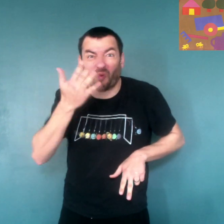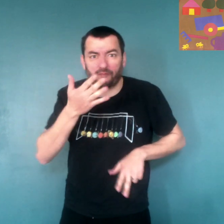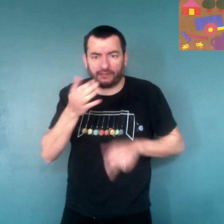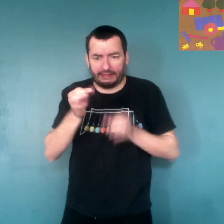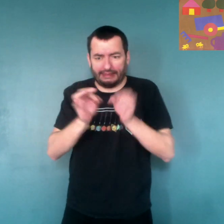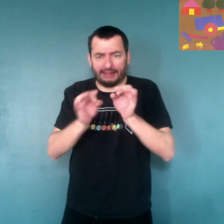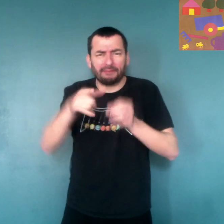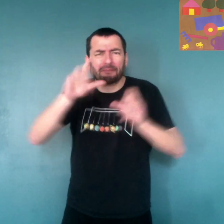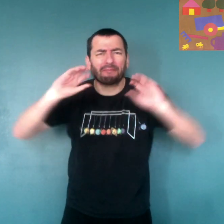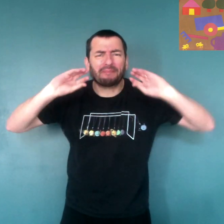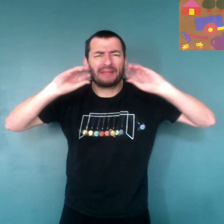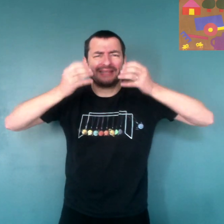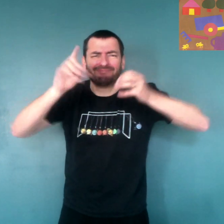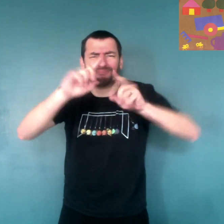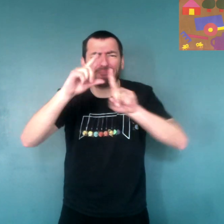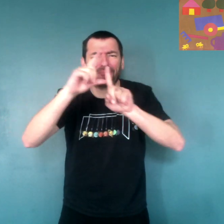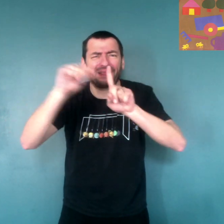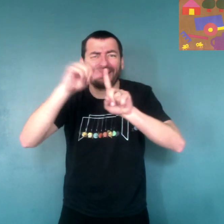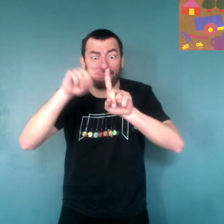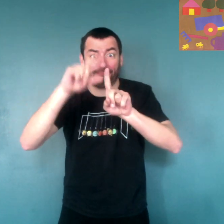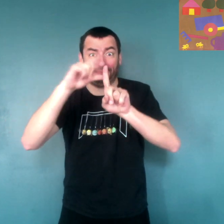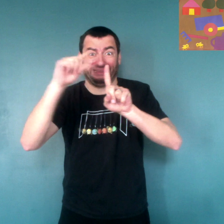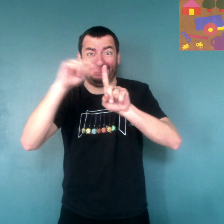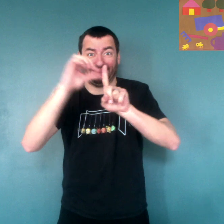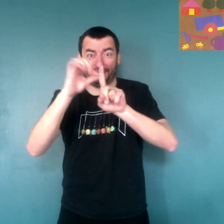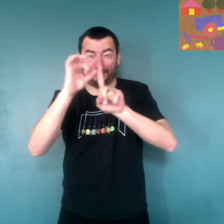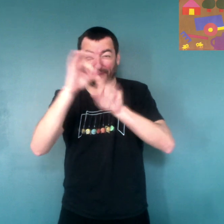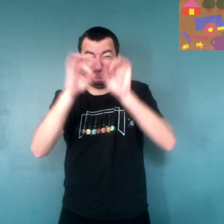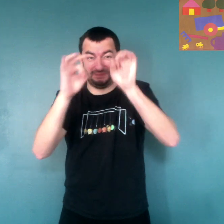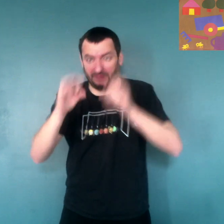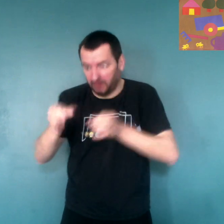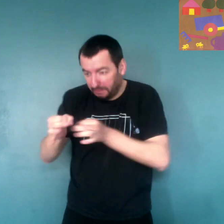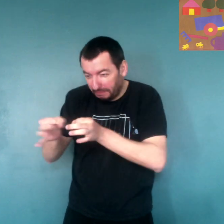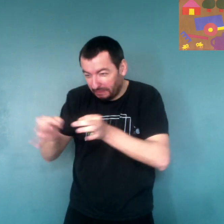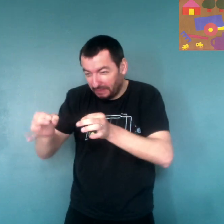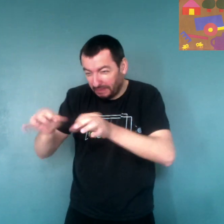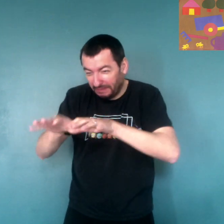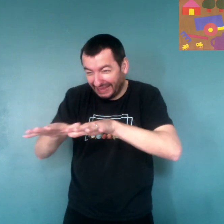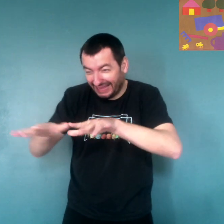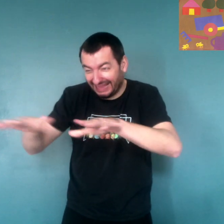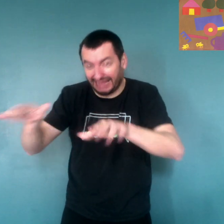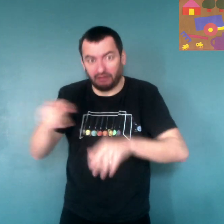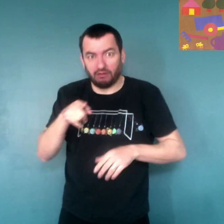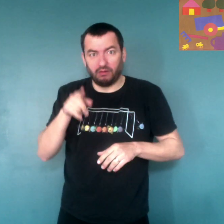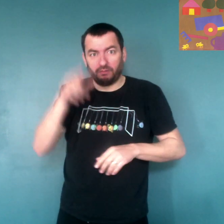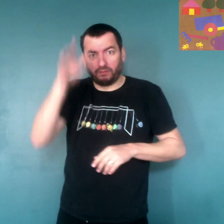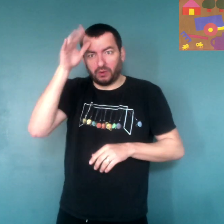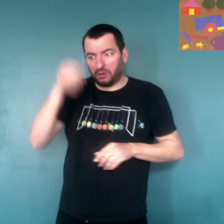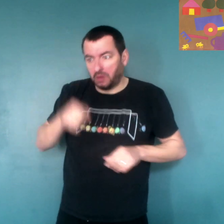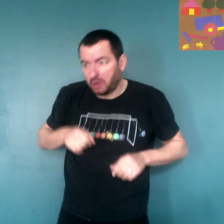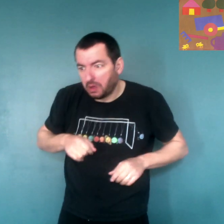Et puis là, elle voit, pas des graines de maïs, non, des graines de blé, plein de graines de blé sur le sol.